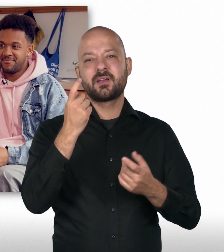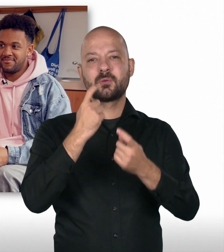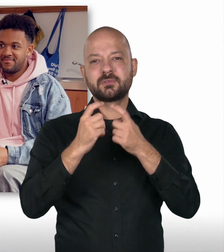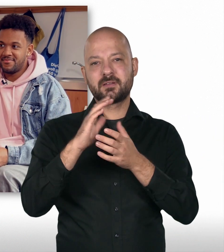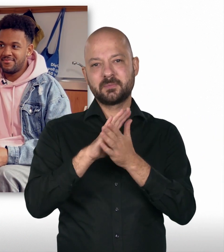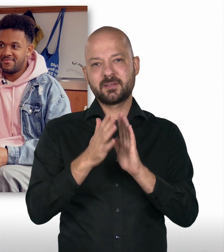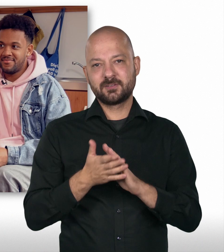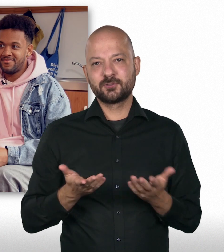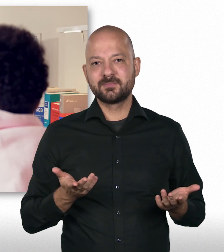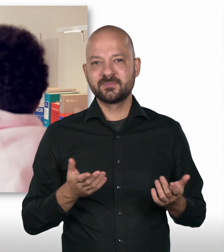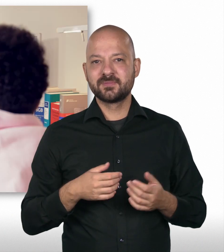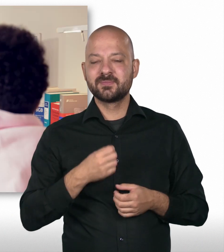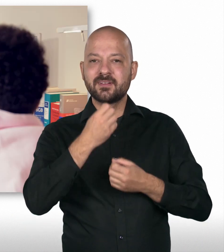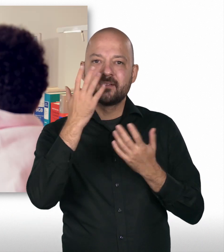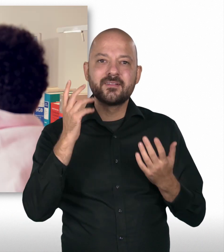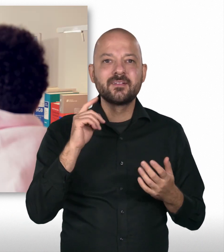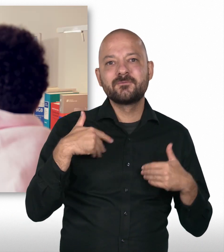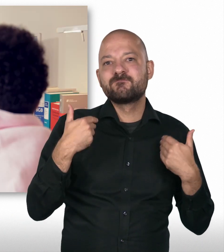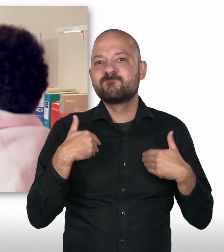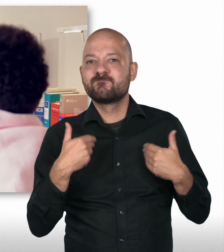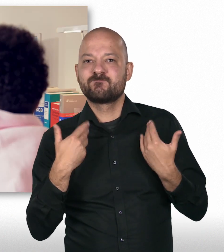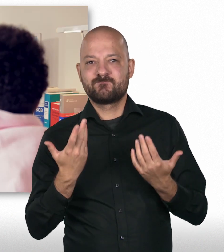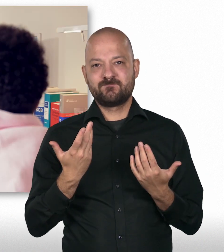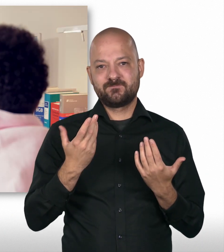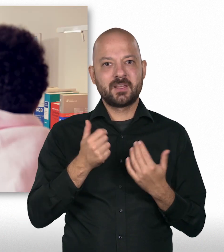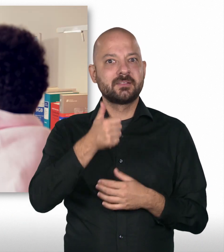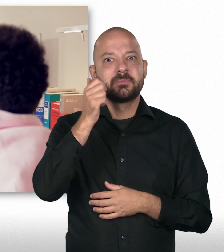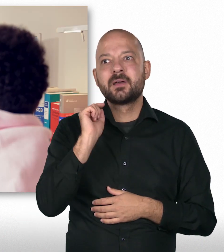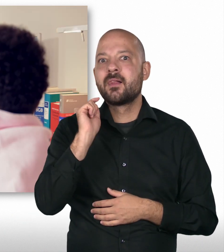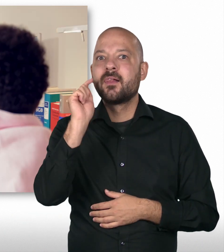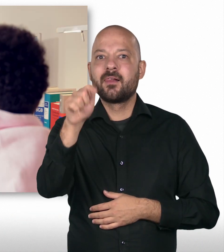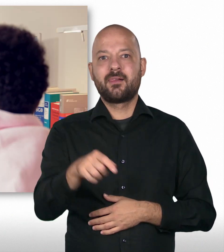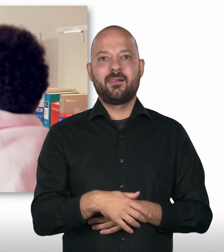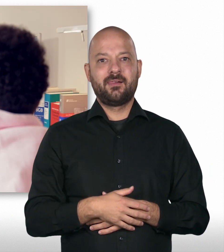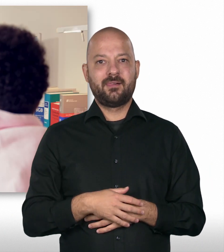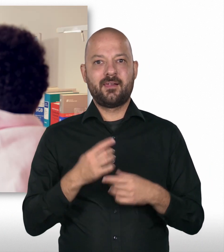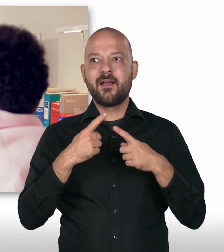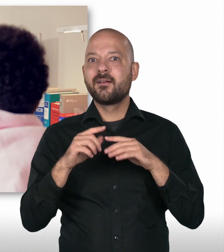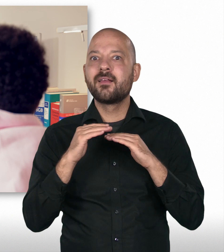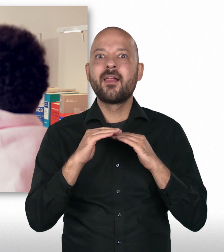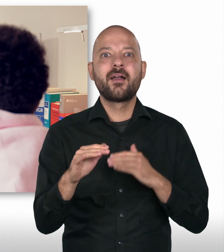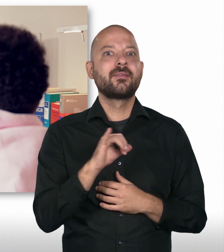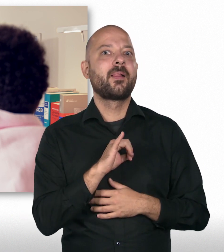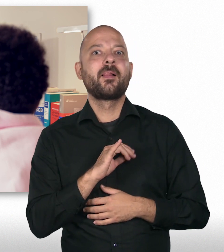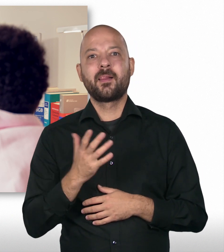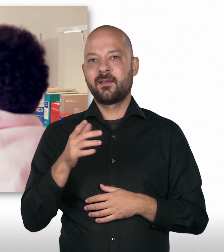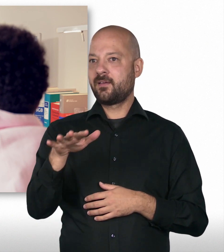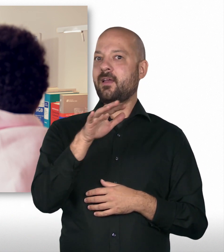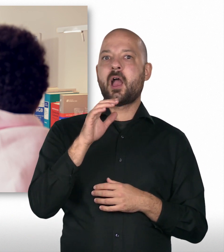Auslandspraktikum. Zumindest das, auf das sich am meisten Leute freuen, weil man da halt das erste Mal rausgeht, das erste Mal im Ausland